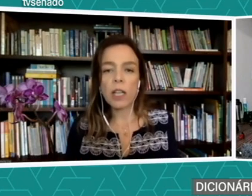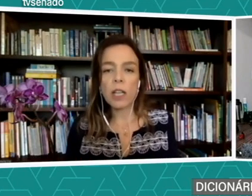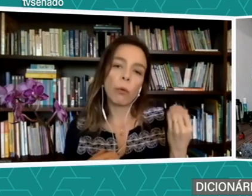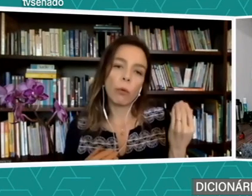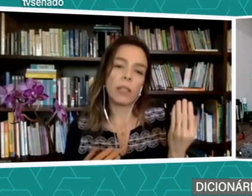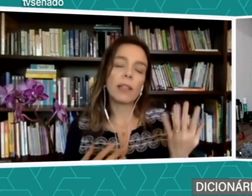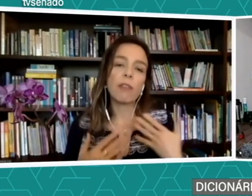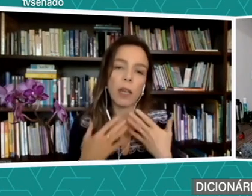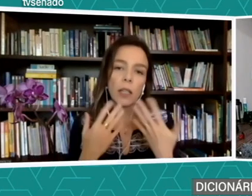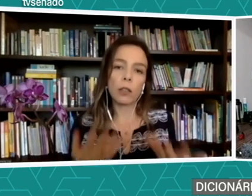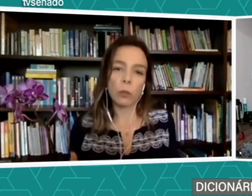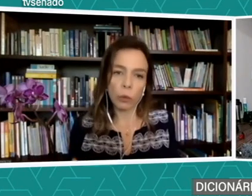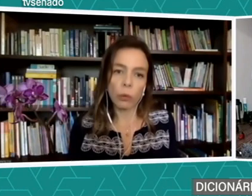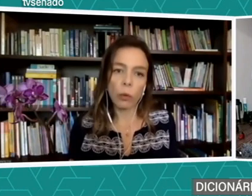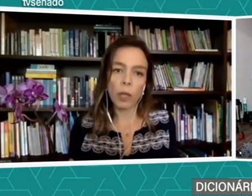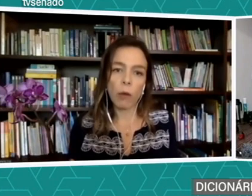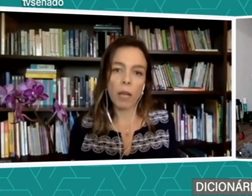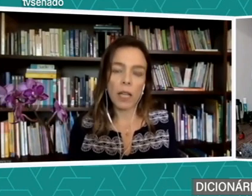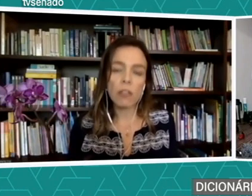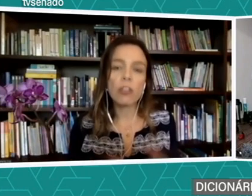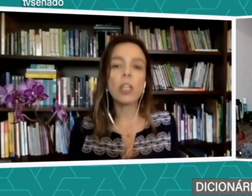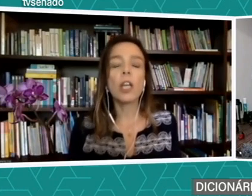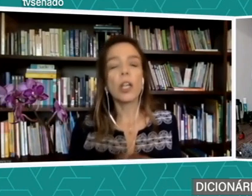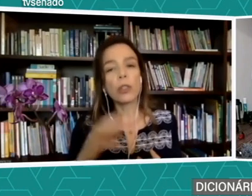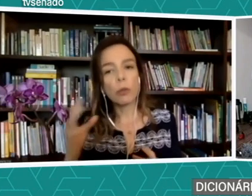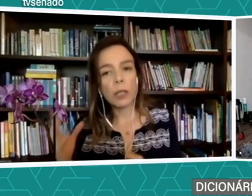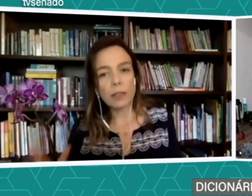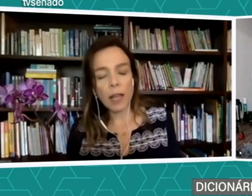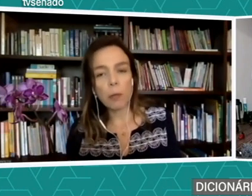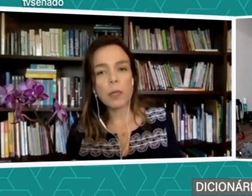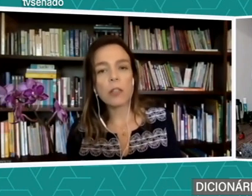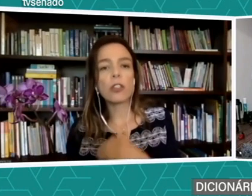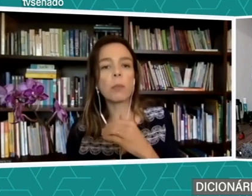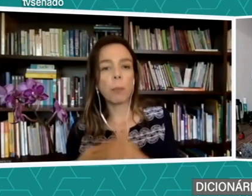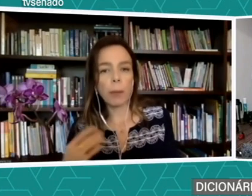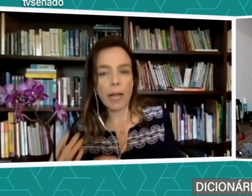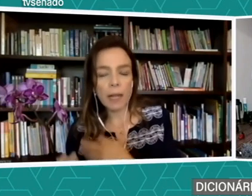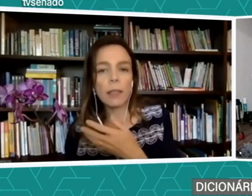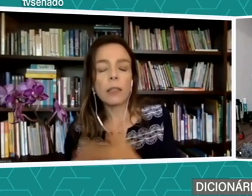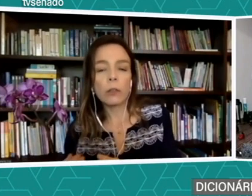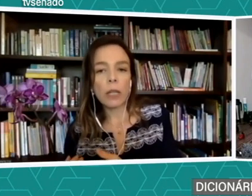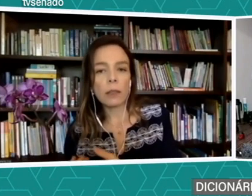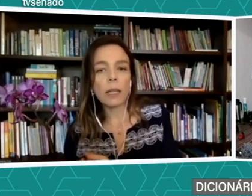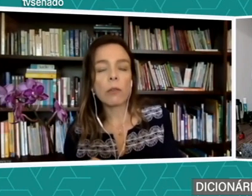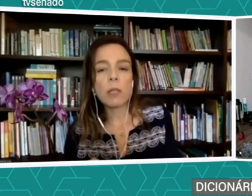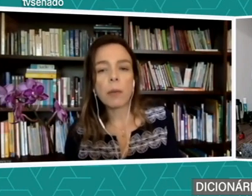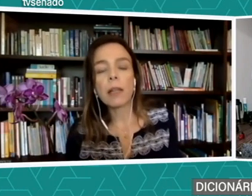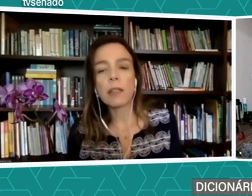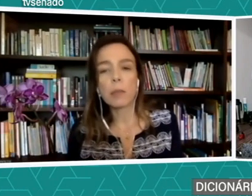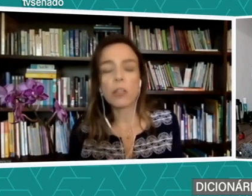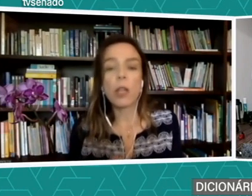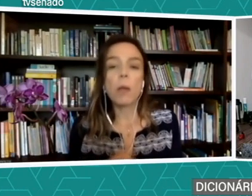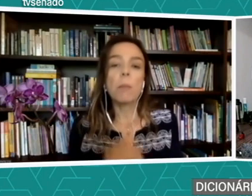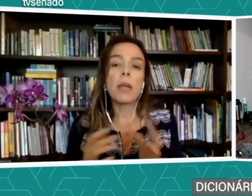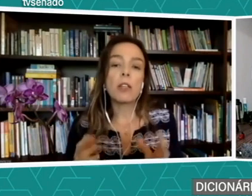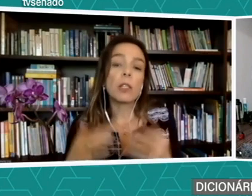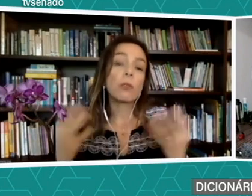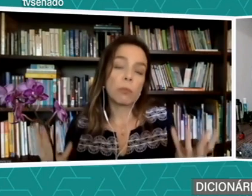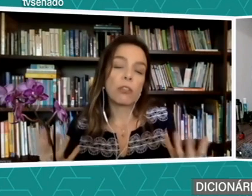um que está falando oralmente e um intérprete para traduzir para Libras. Isso, digamos,